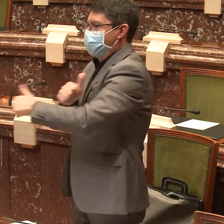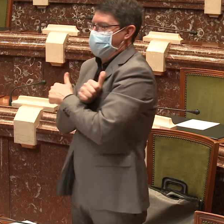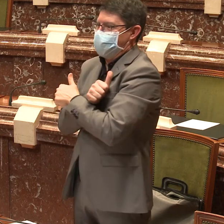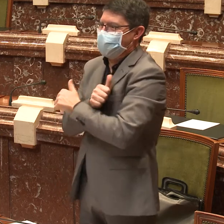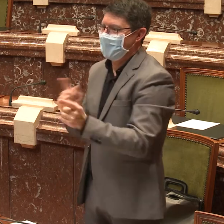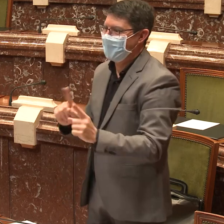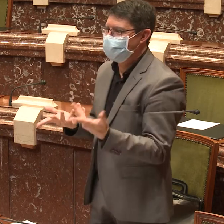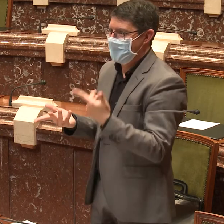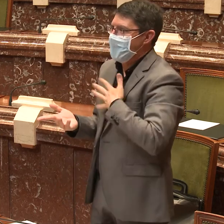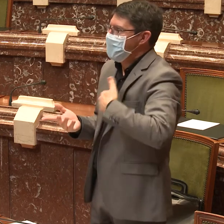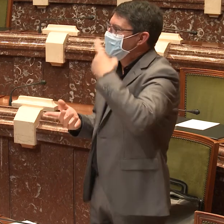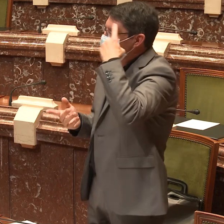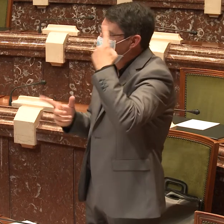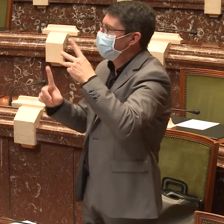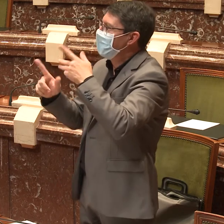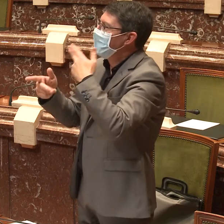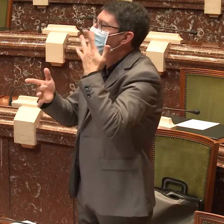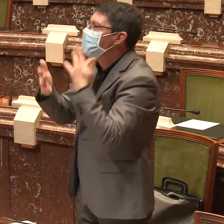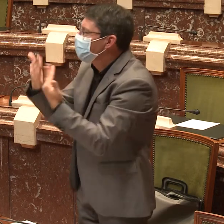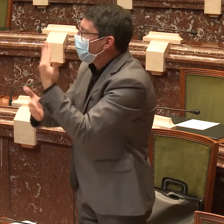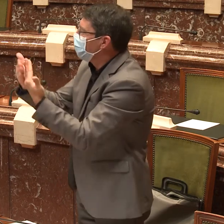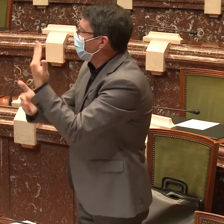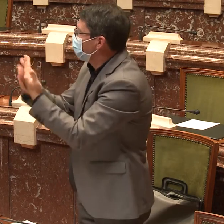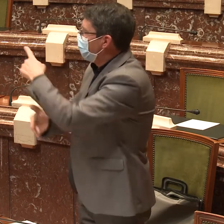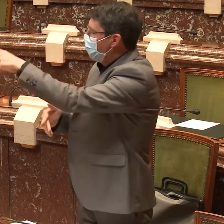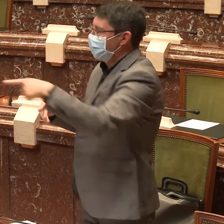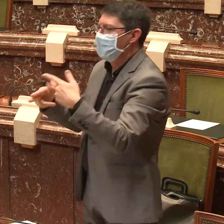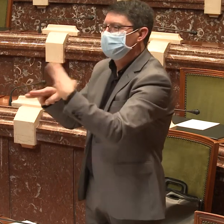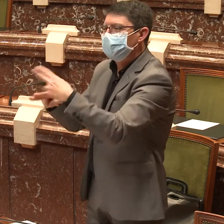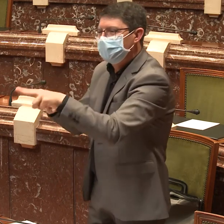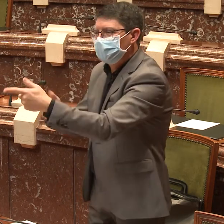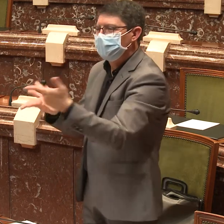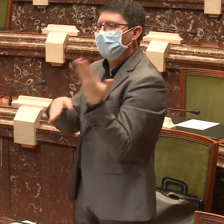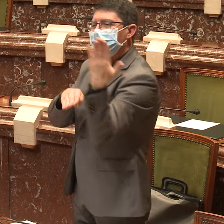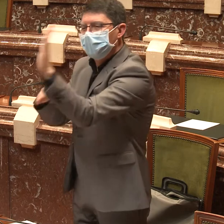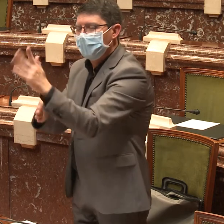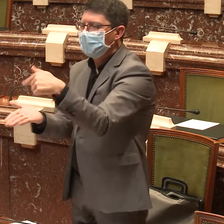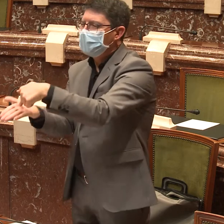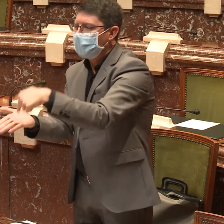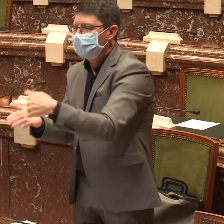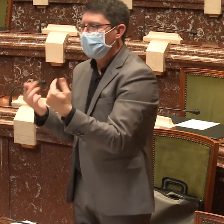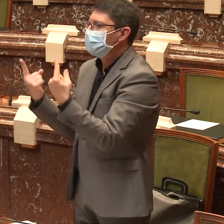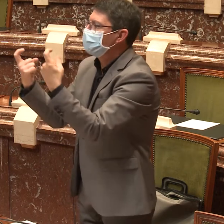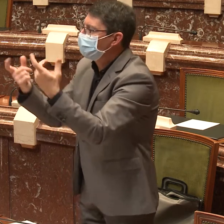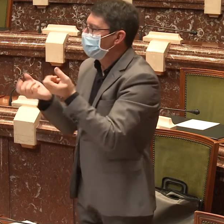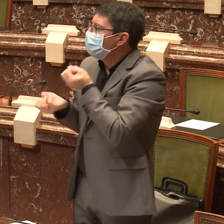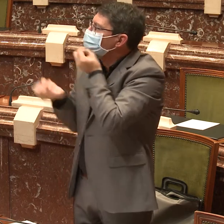Ahora sabemos que ahora mismo está todo muy parado y esto es un trabajo de fondo.